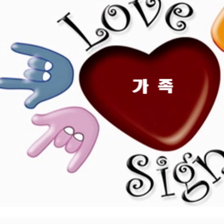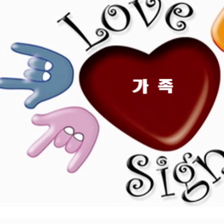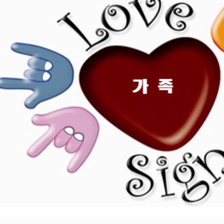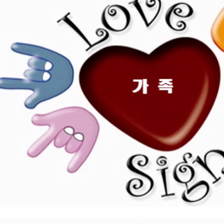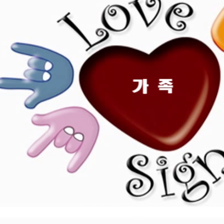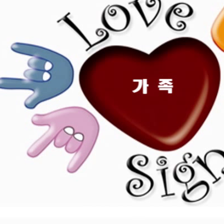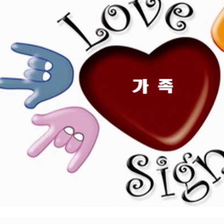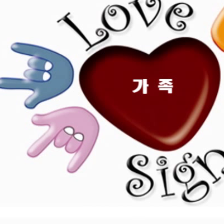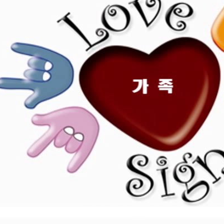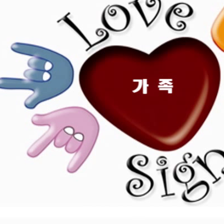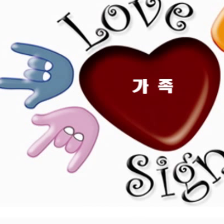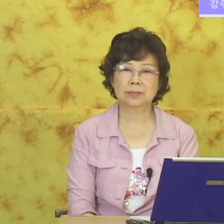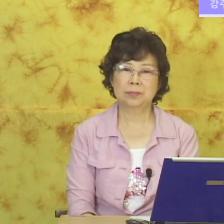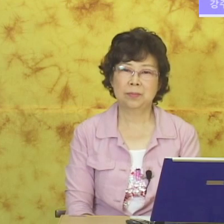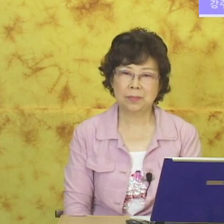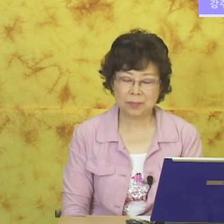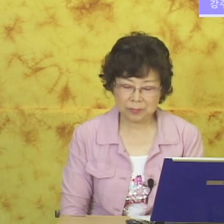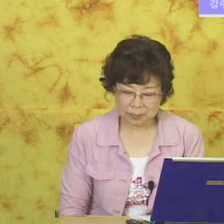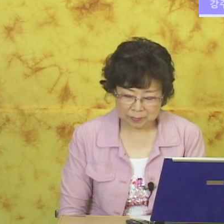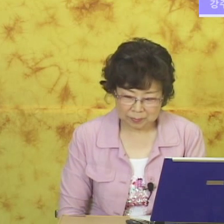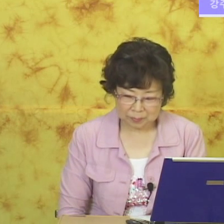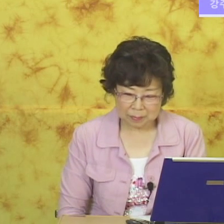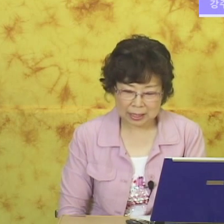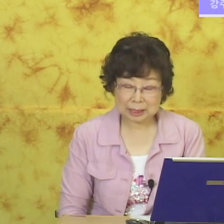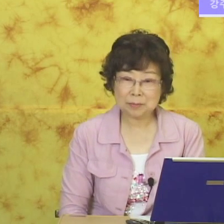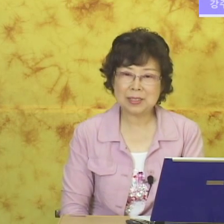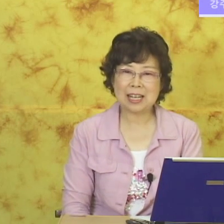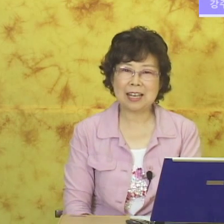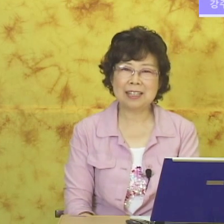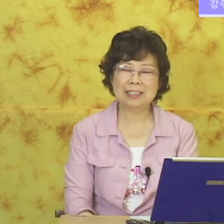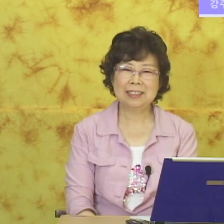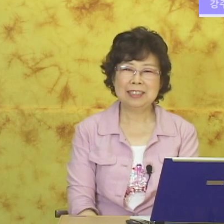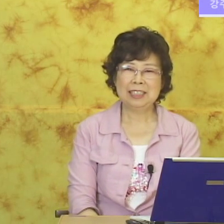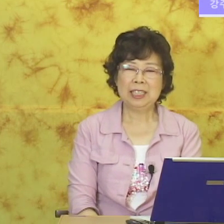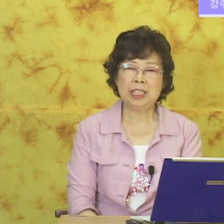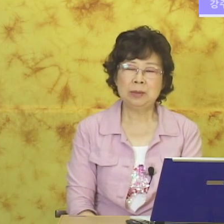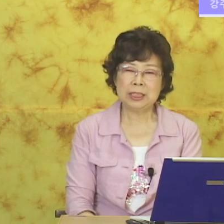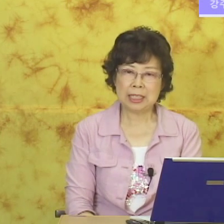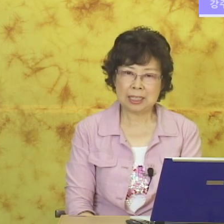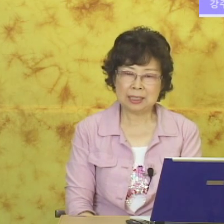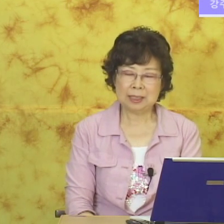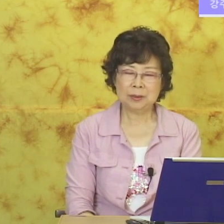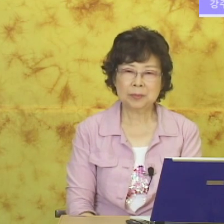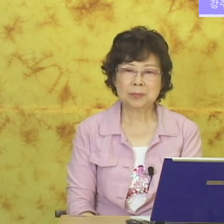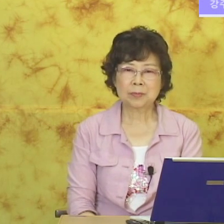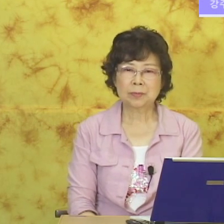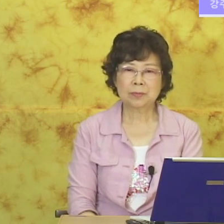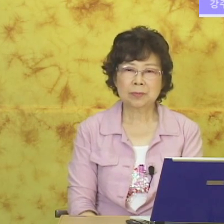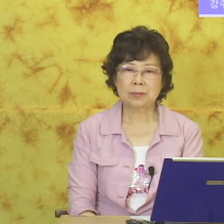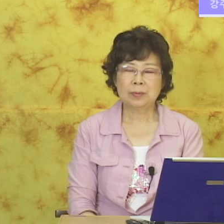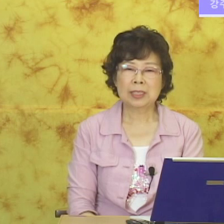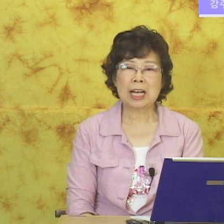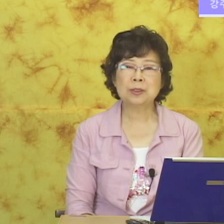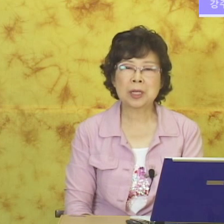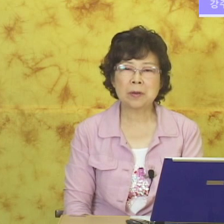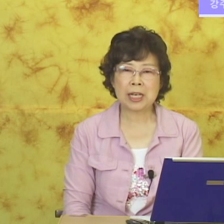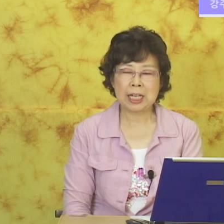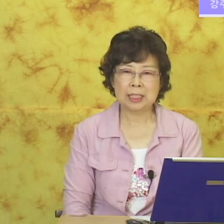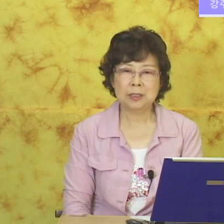作 반갑습니다. 이번 시간은 가족에 관한